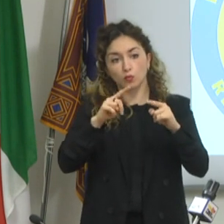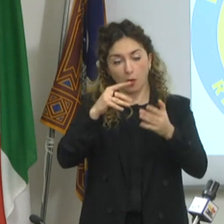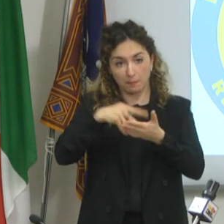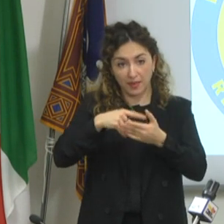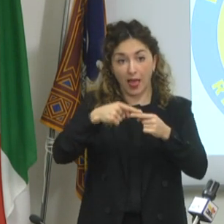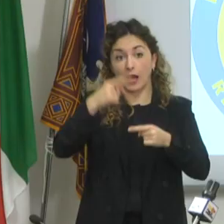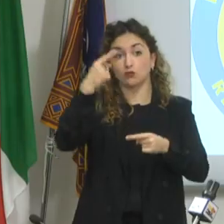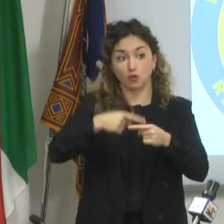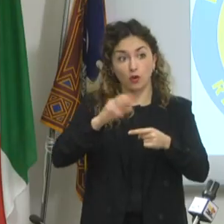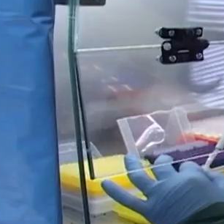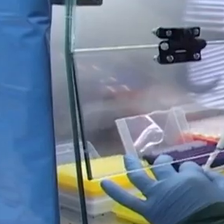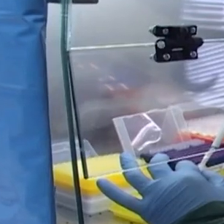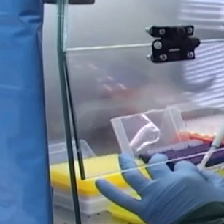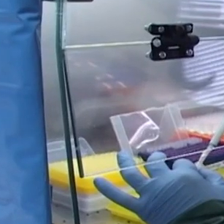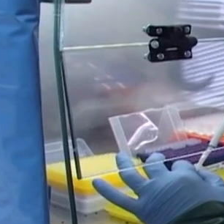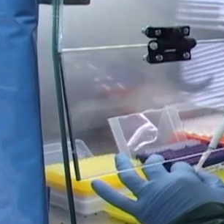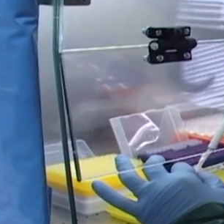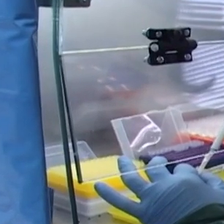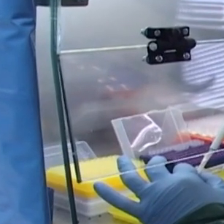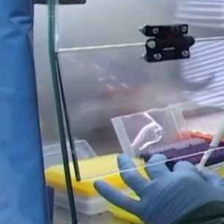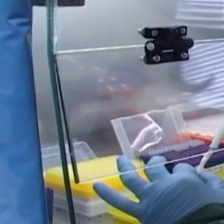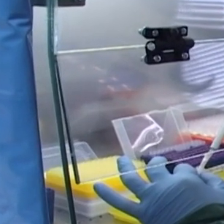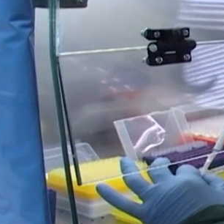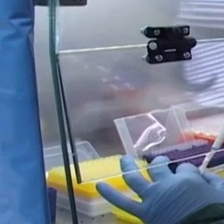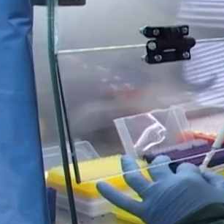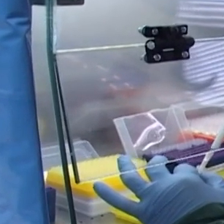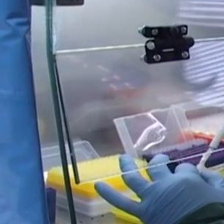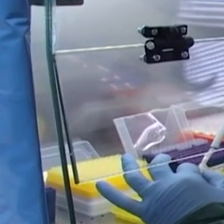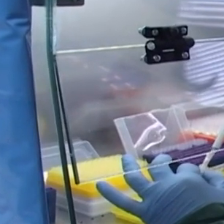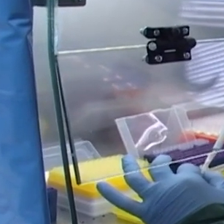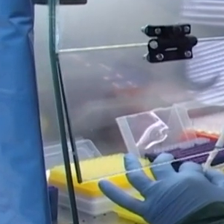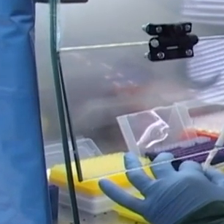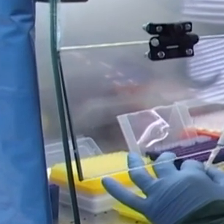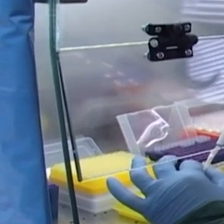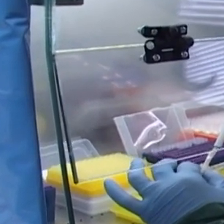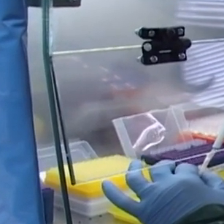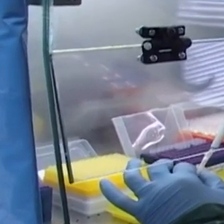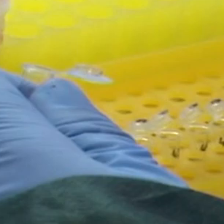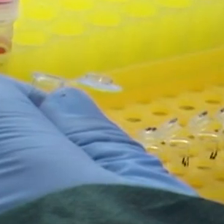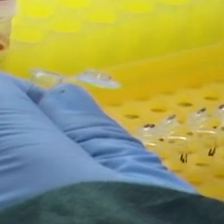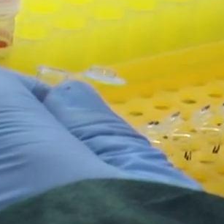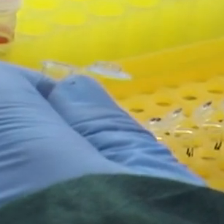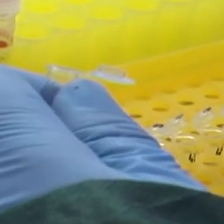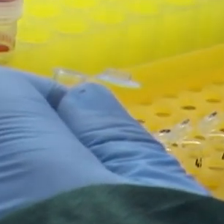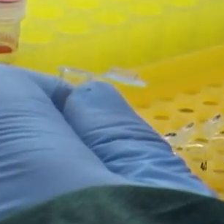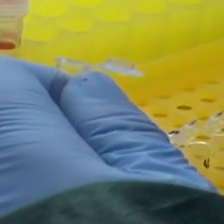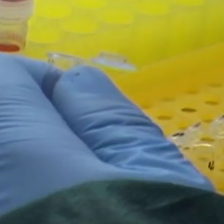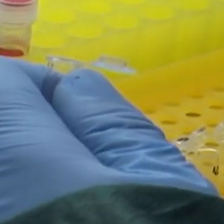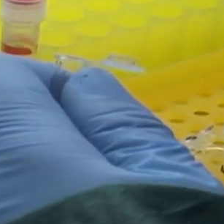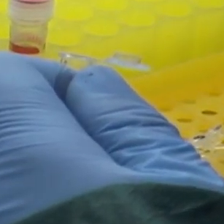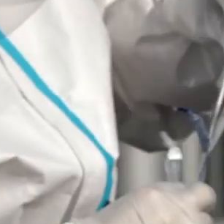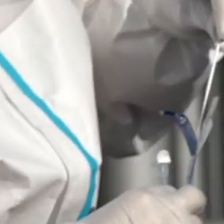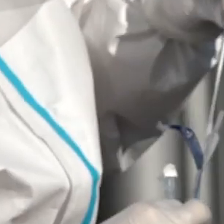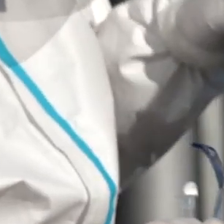refertati entro il giorno dopo. La specifica, vista la diffida della Nao Veneto e del sindacato dei medici, che chiede l'utilizzo dei